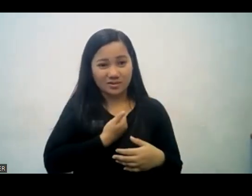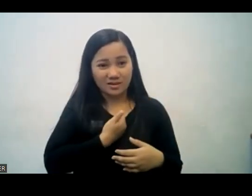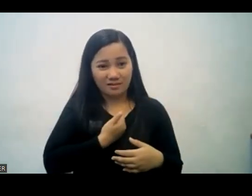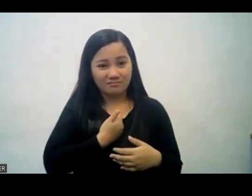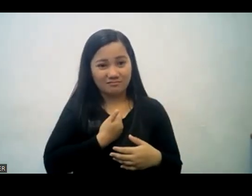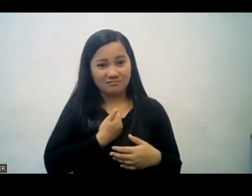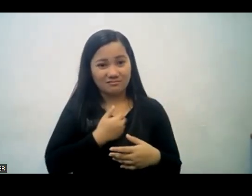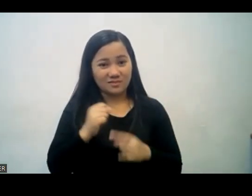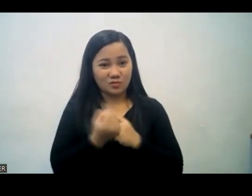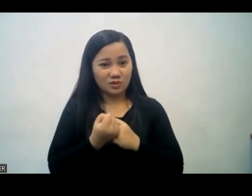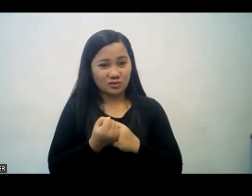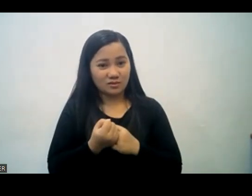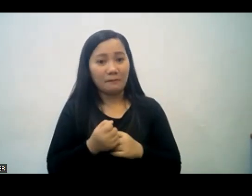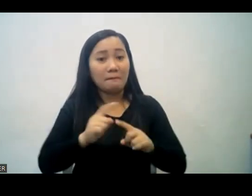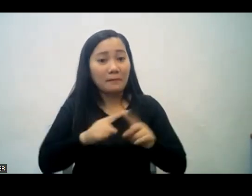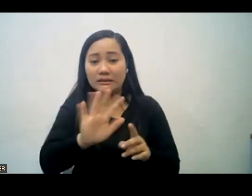iba.